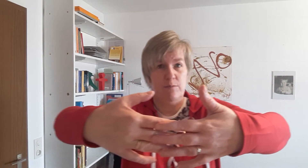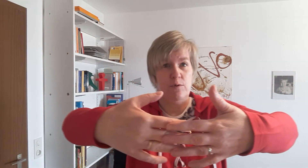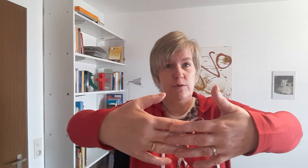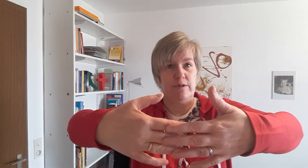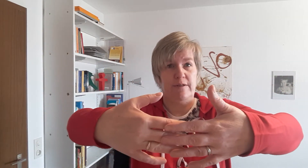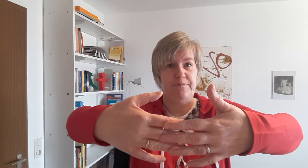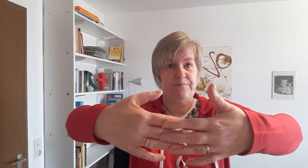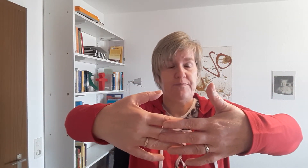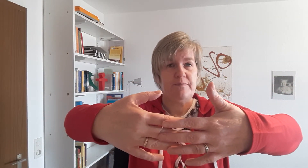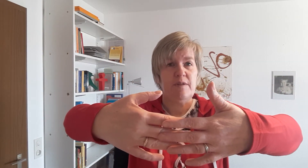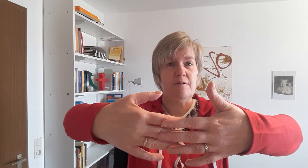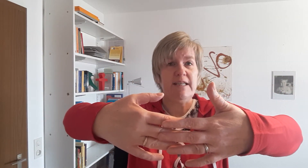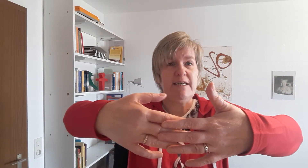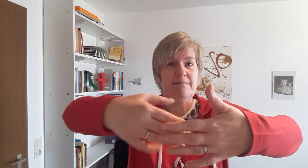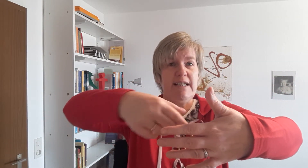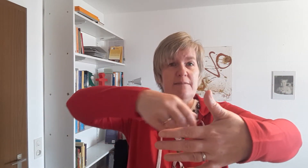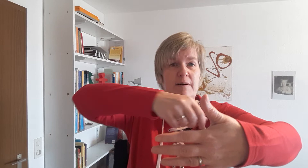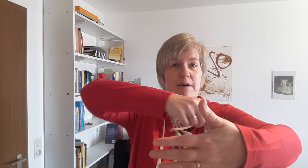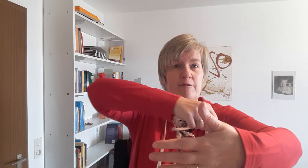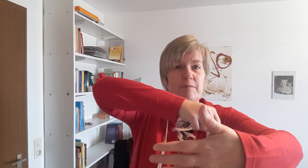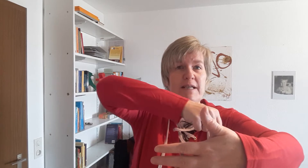Mülltonne. Und der im Deckel machen wir auf mit